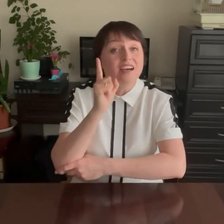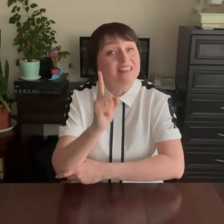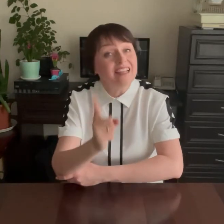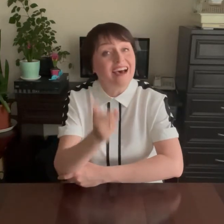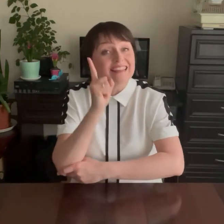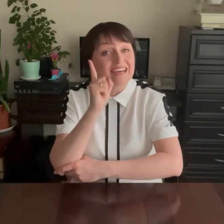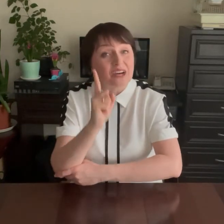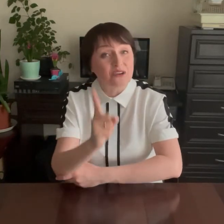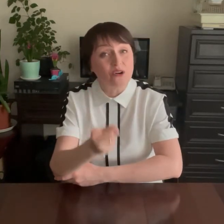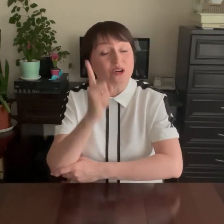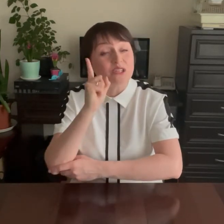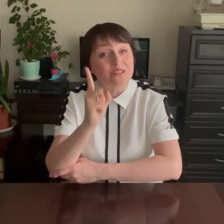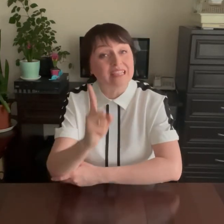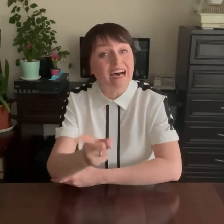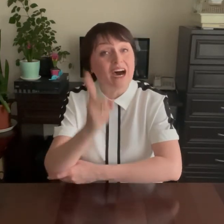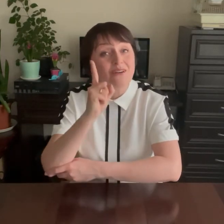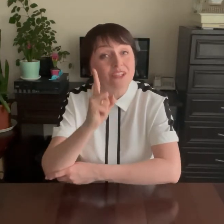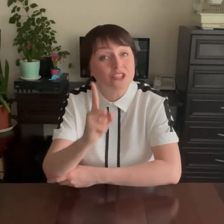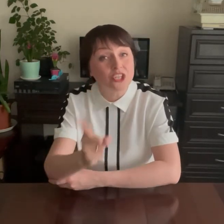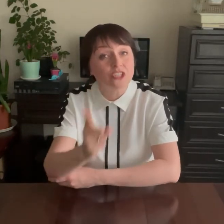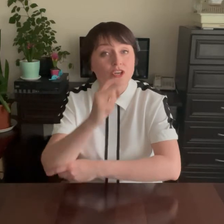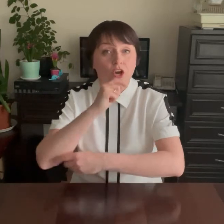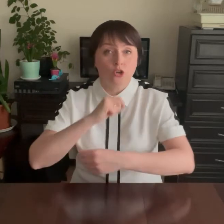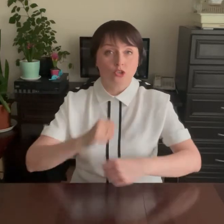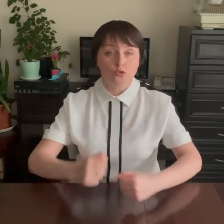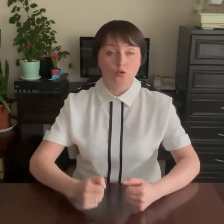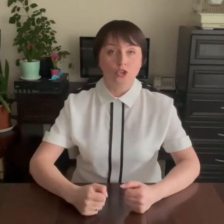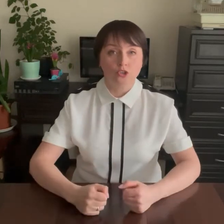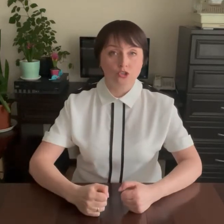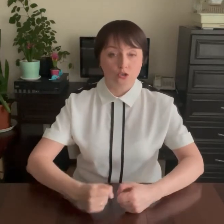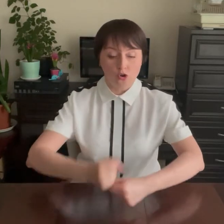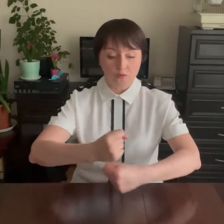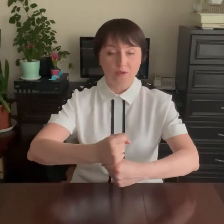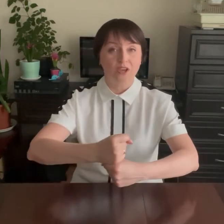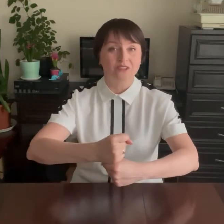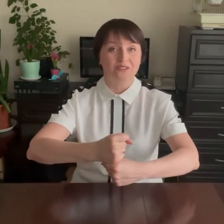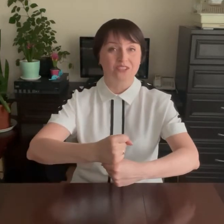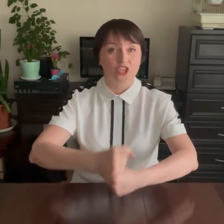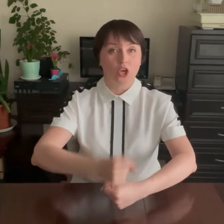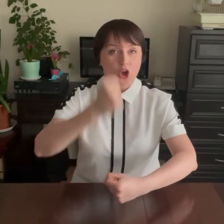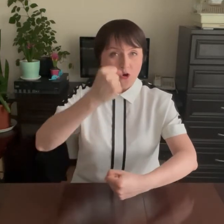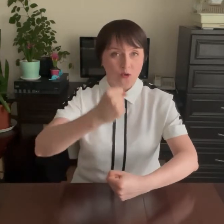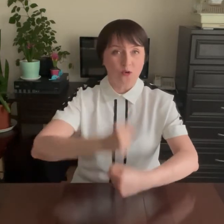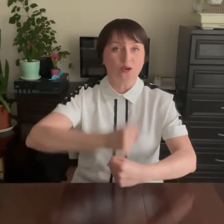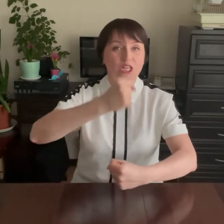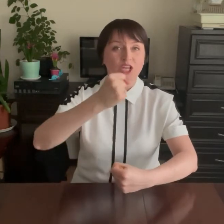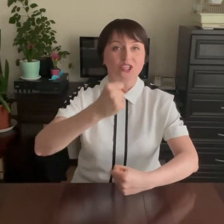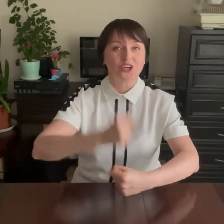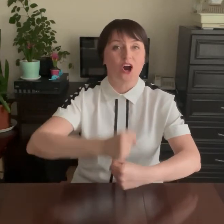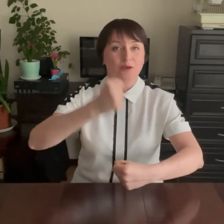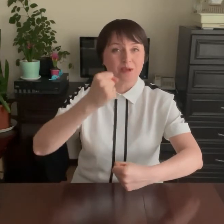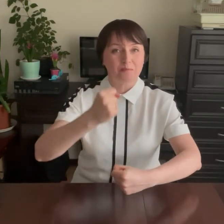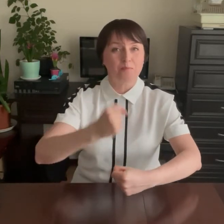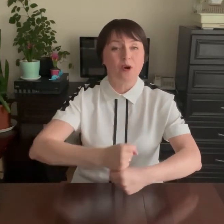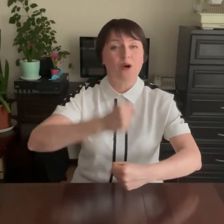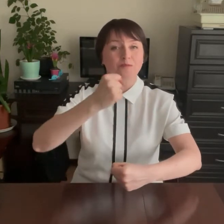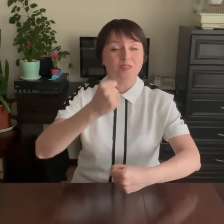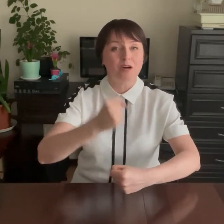Надо куклу научить! Что ещё умеют ручки? Кулачками! Бом-да